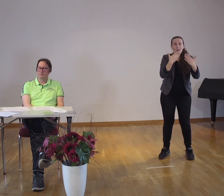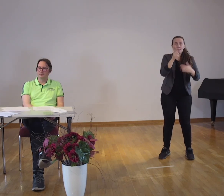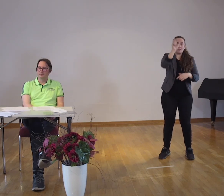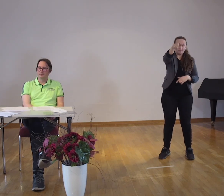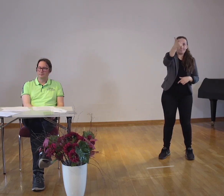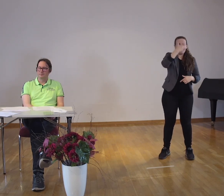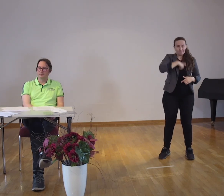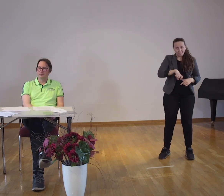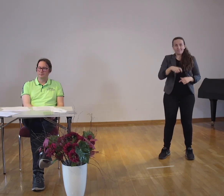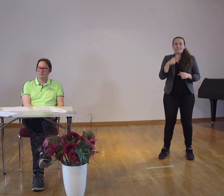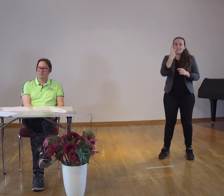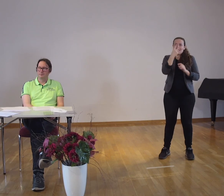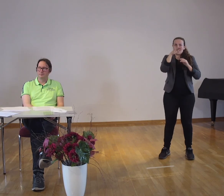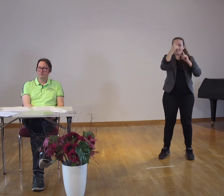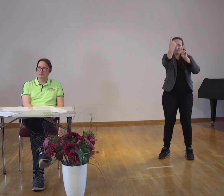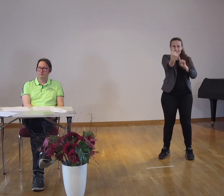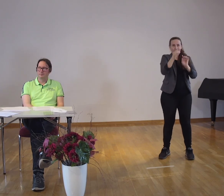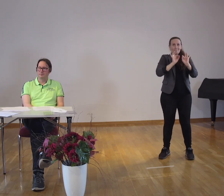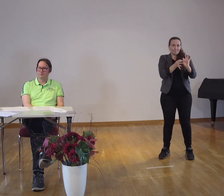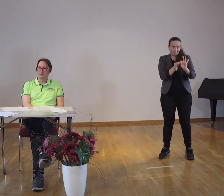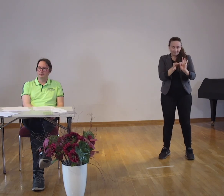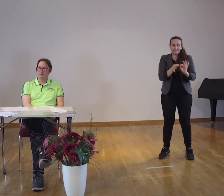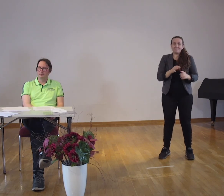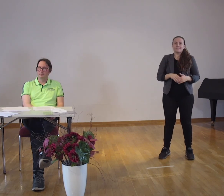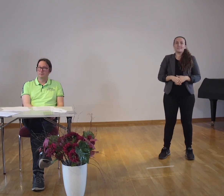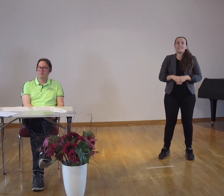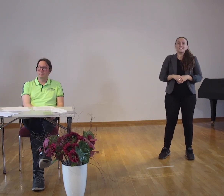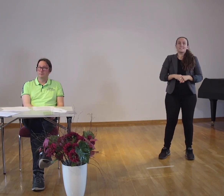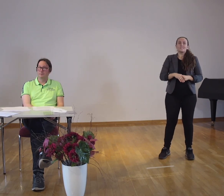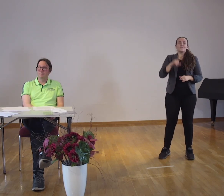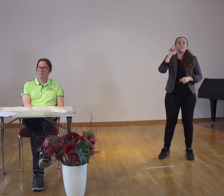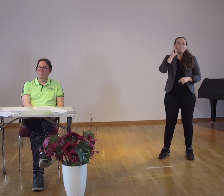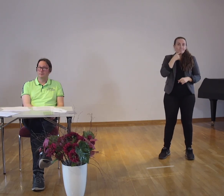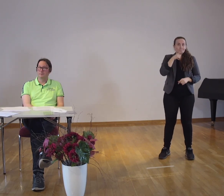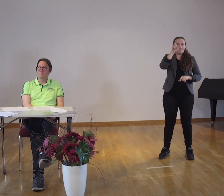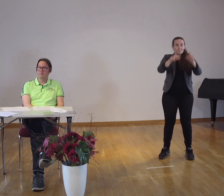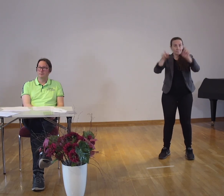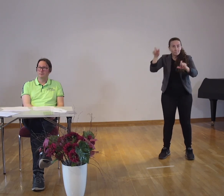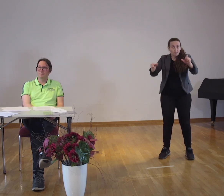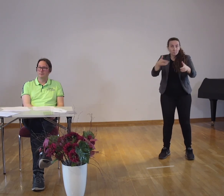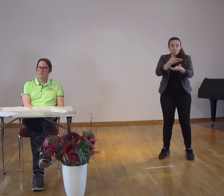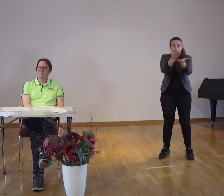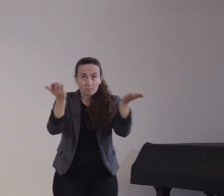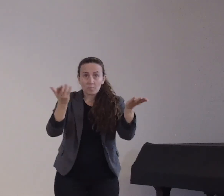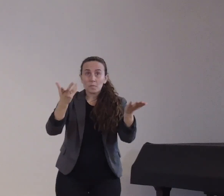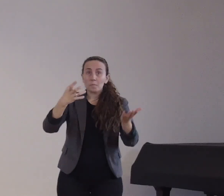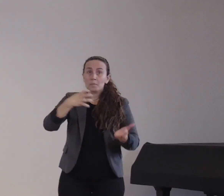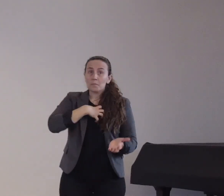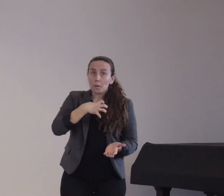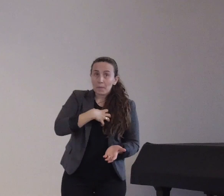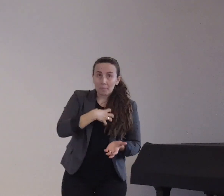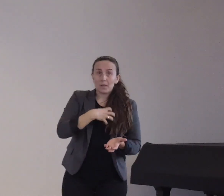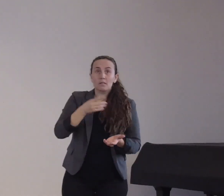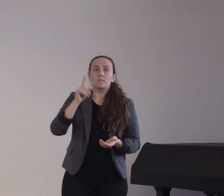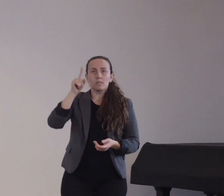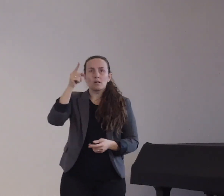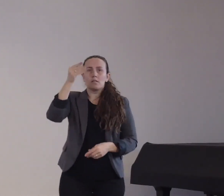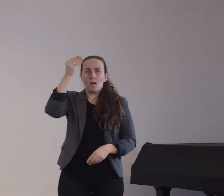Gerade die gehörlosen Menschen haben immense Probleme bei der Anmeldung und überhaupt bei dem ganzen